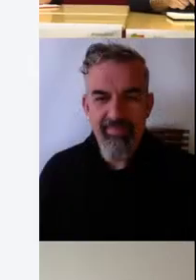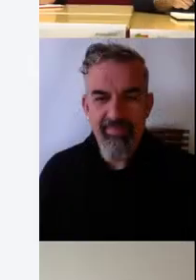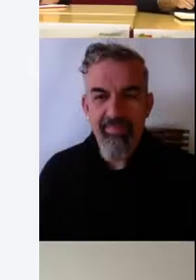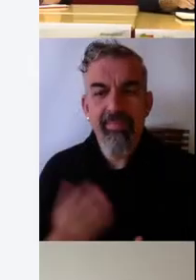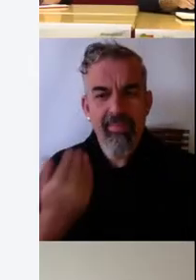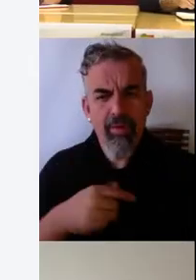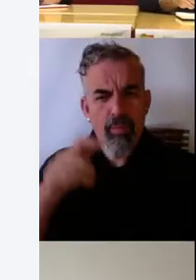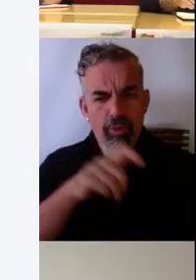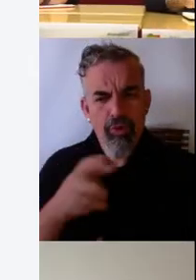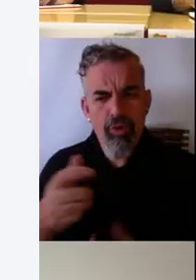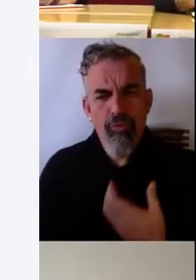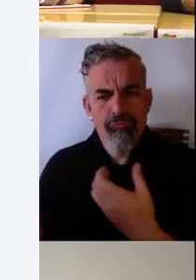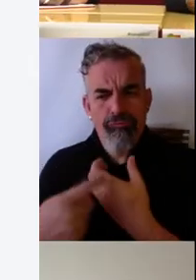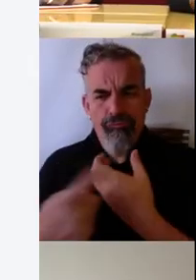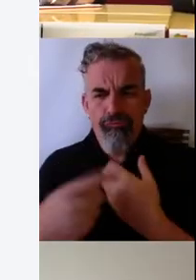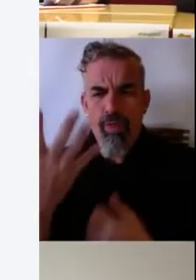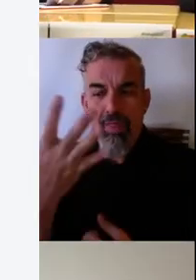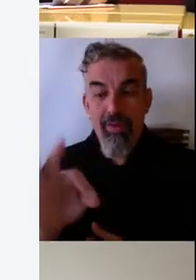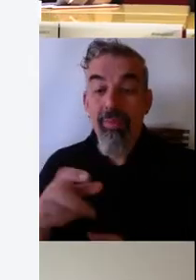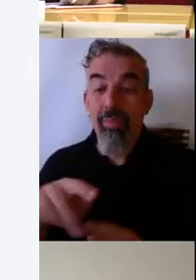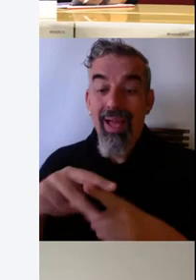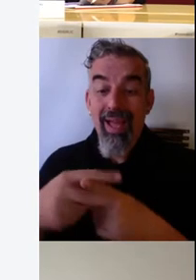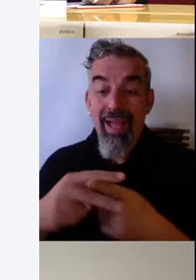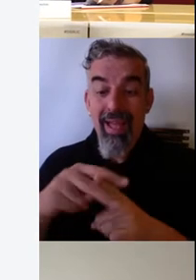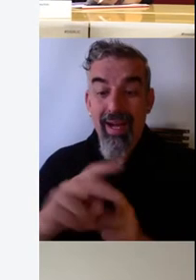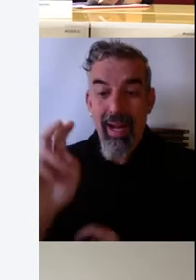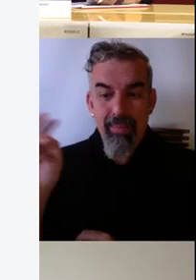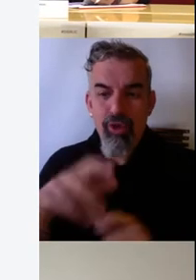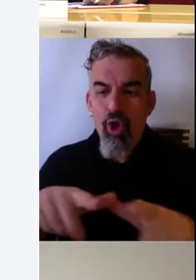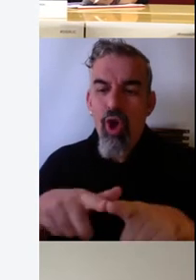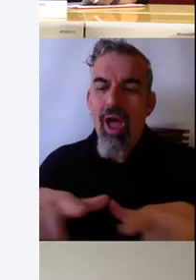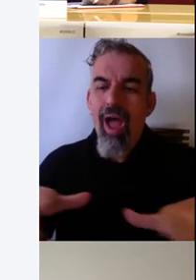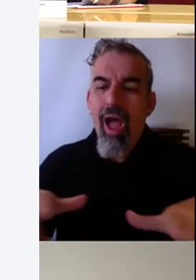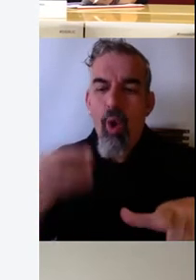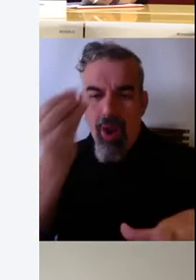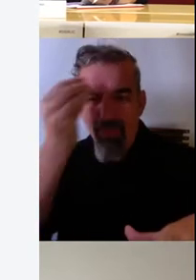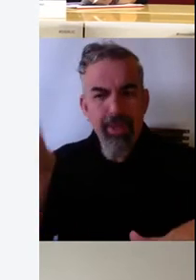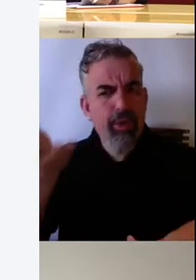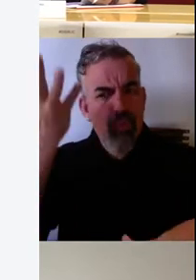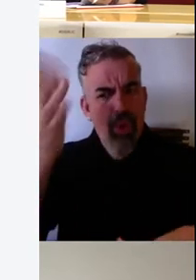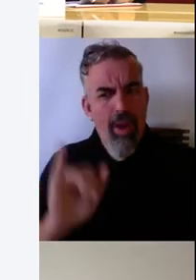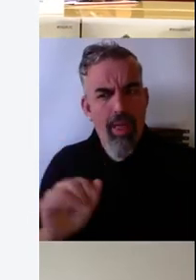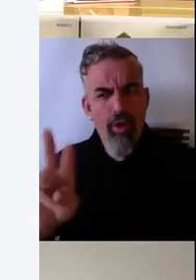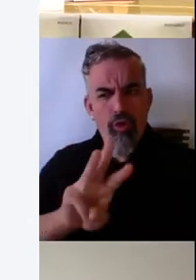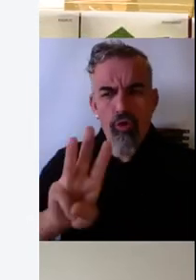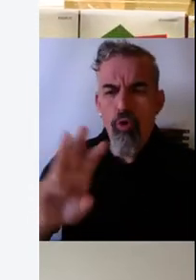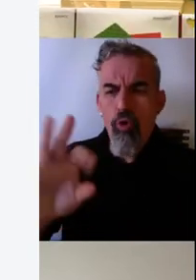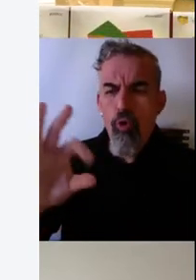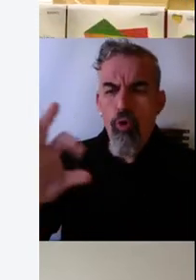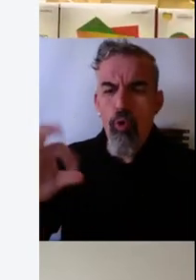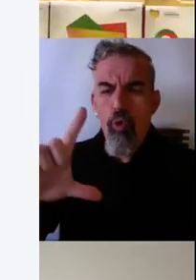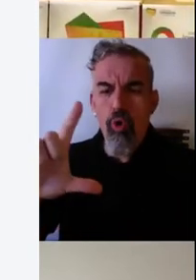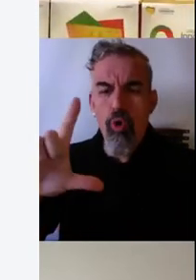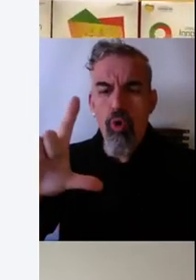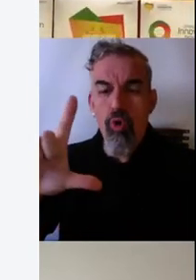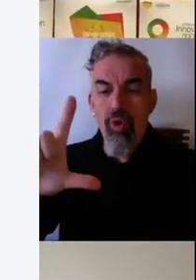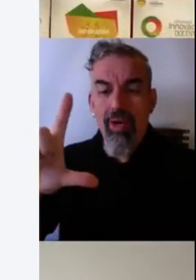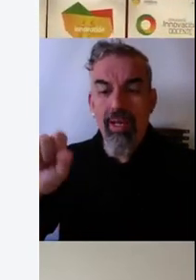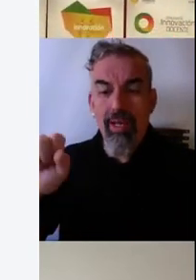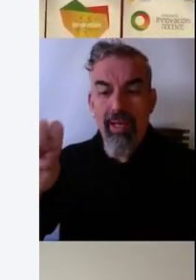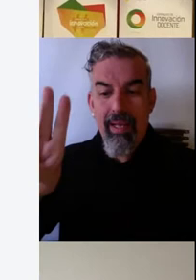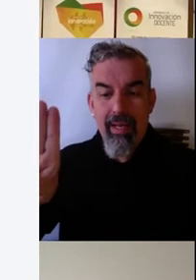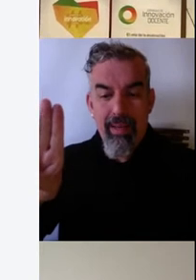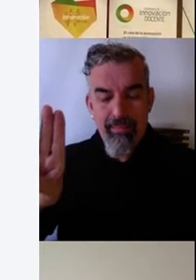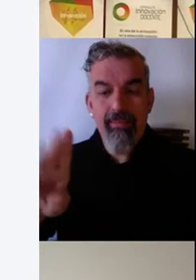Recuerdo que esta herramienta la podéis utilizar, está integrada en Ola Virtual, es una herramienta que podríais incluso sustituir a